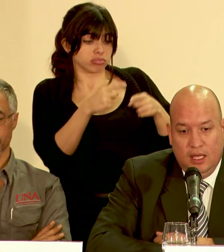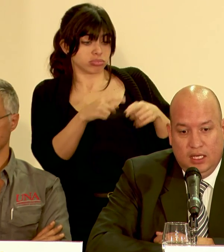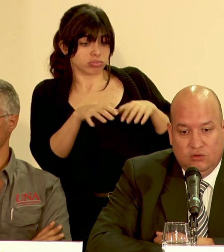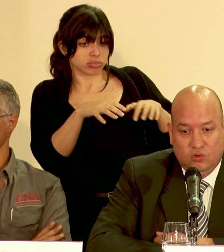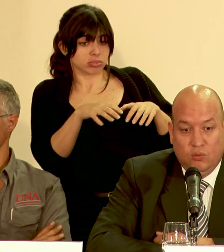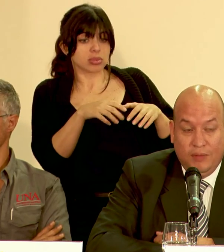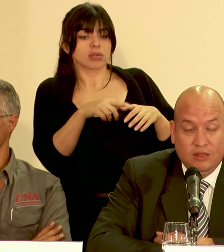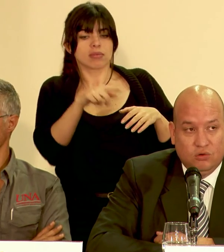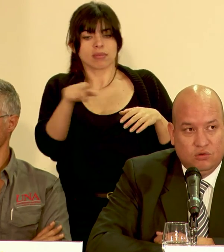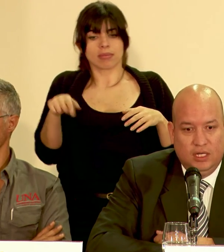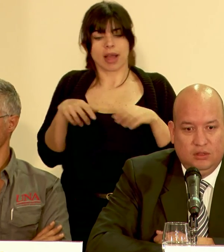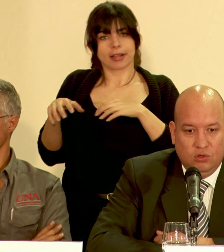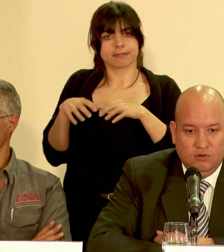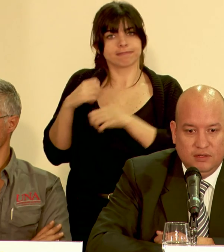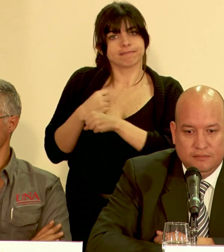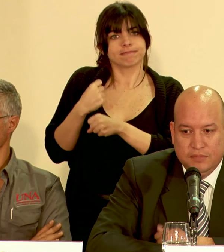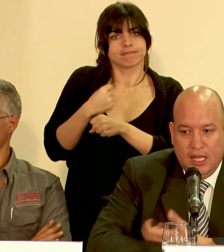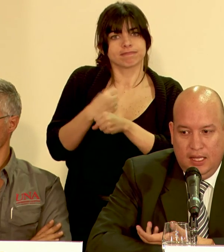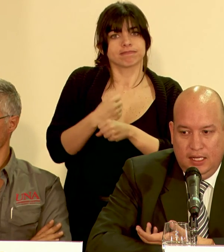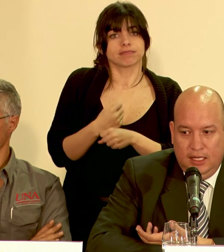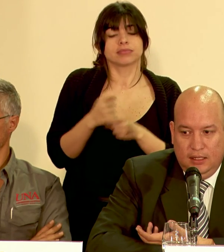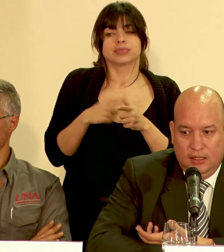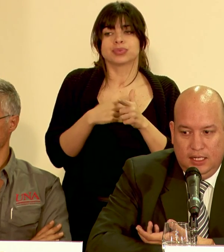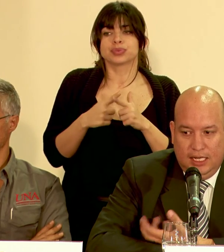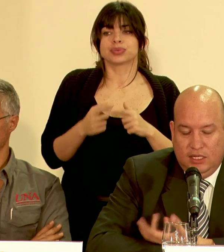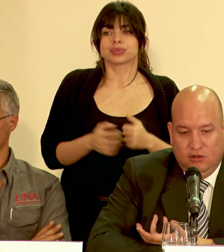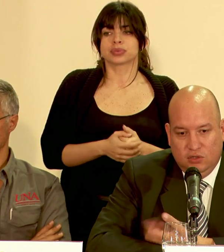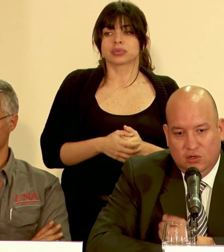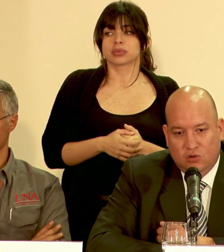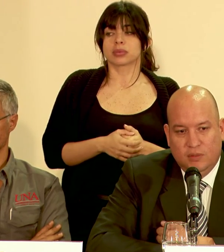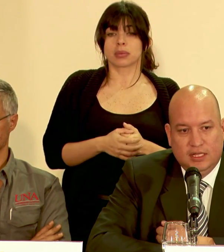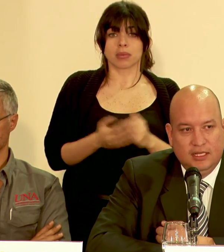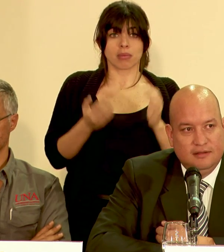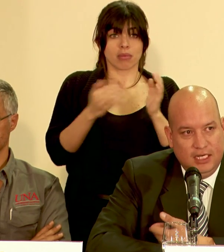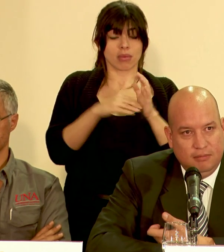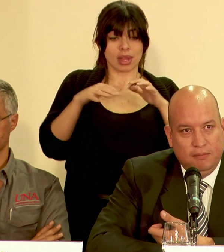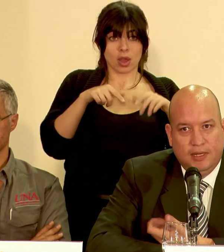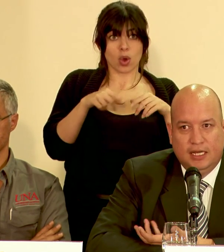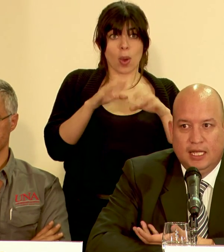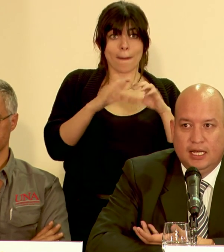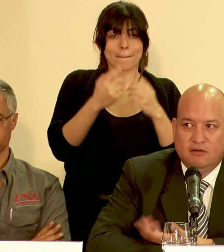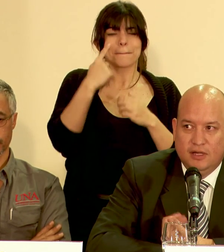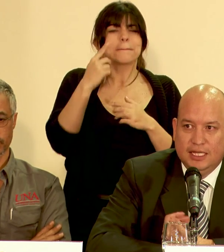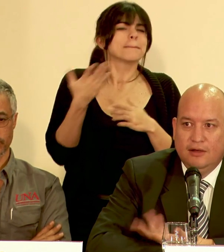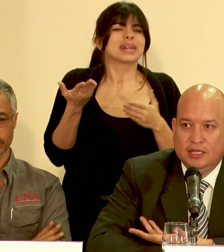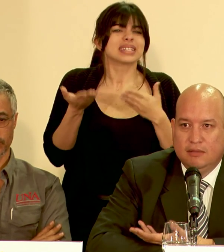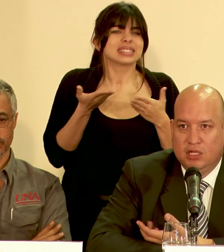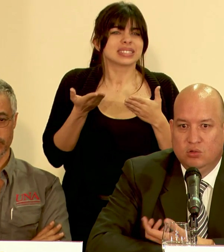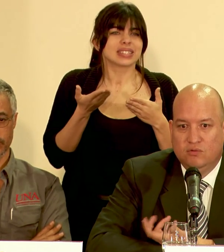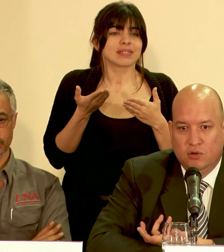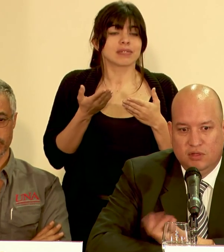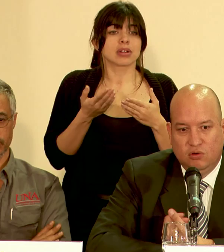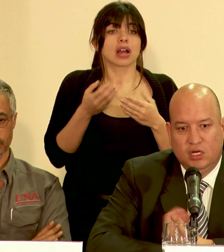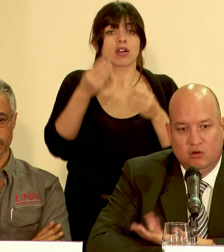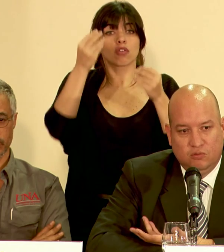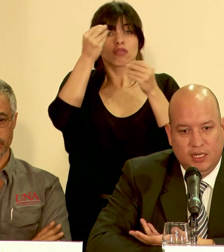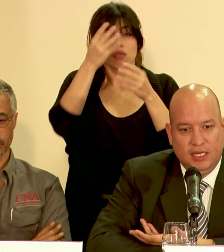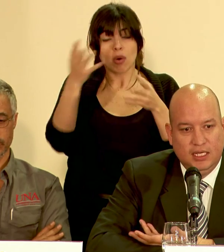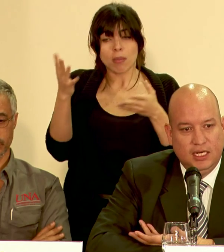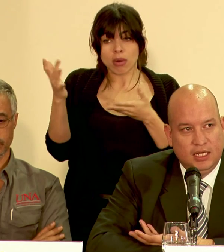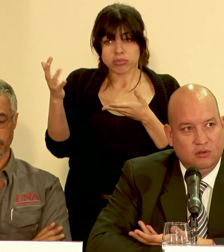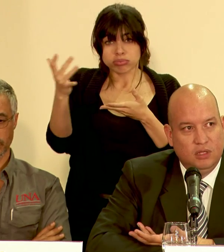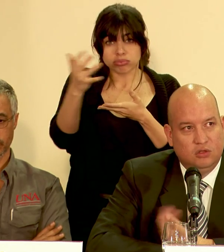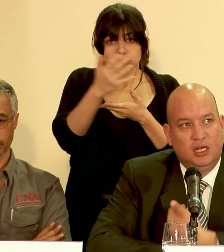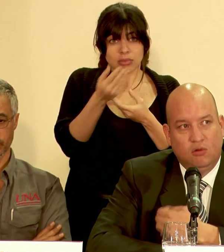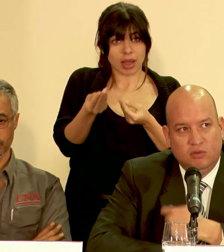en estos momentos entonces la activación de los comités sirven para que a través del levantamiento de información que nos